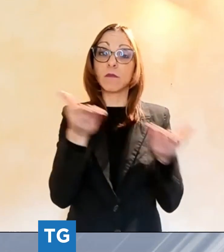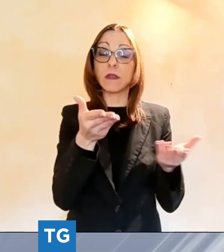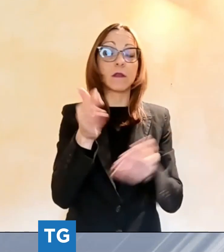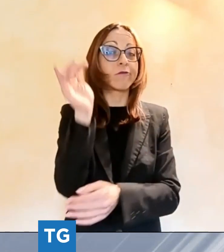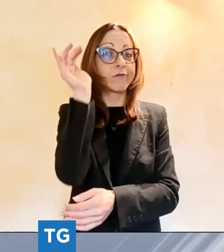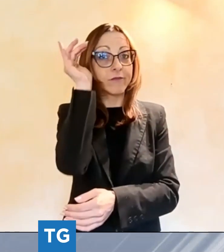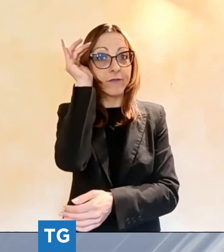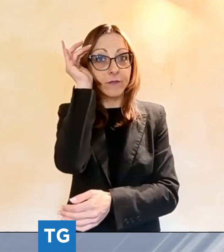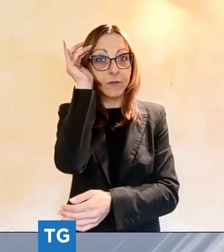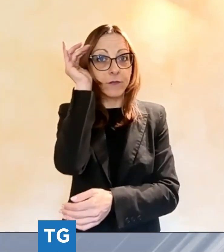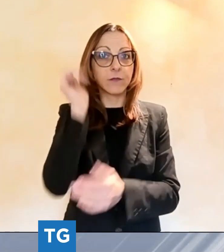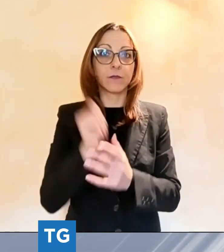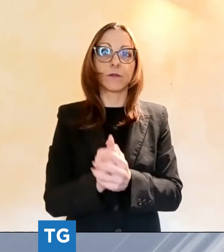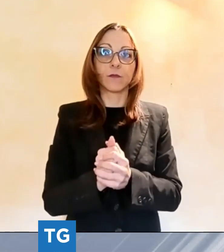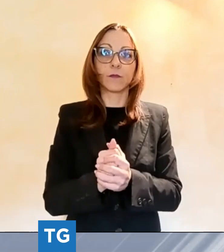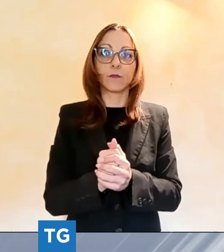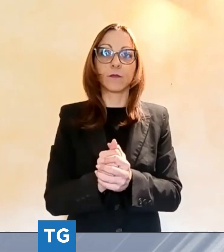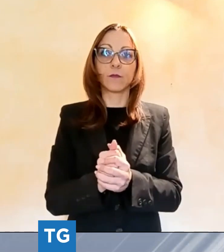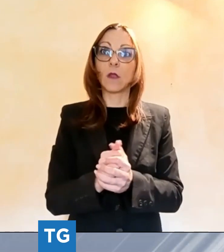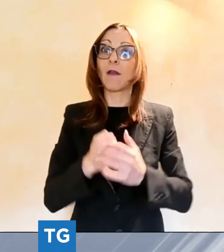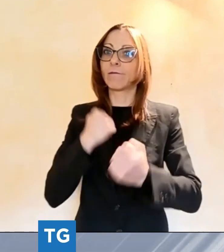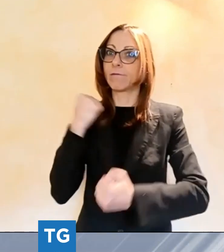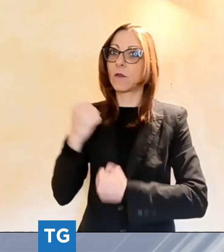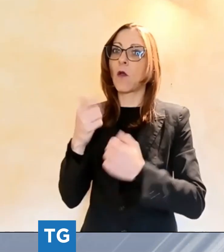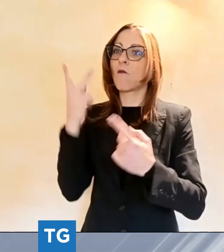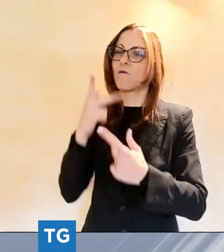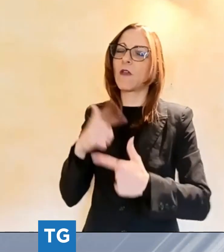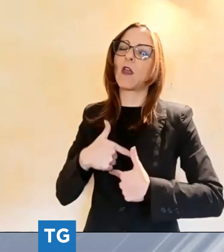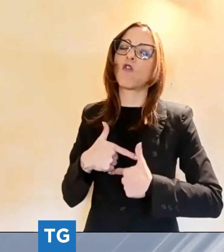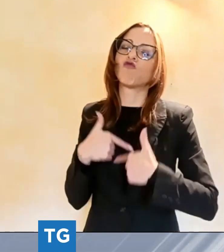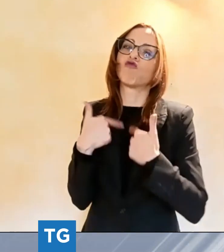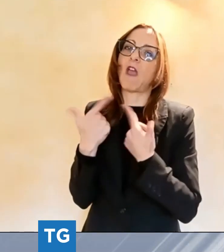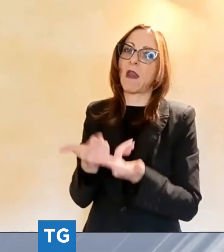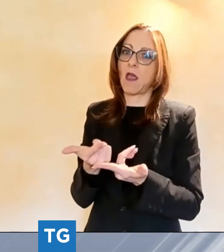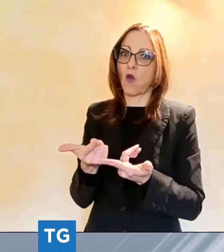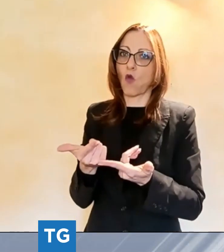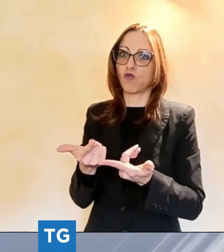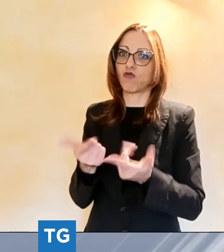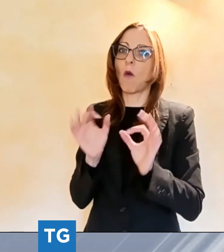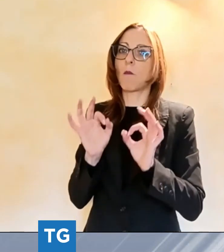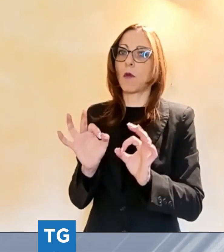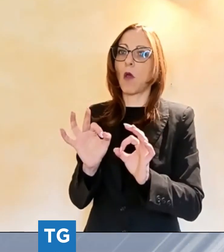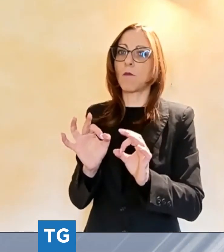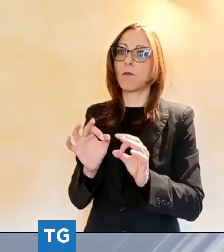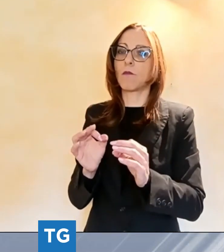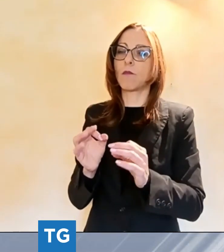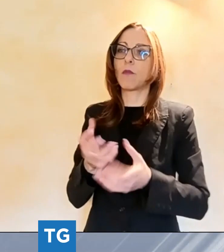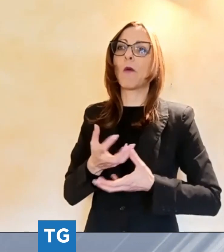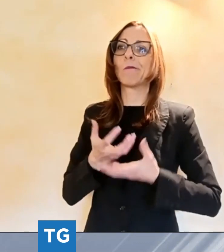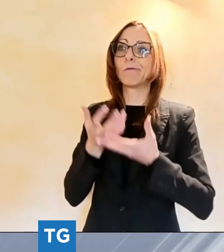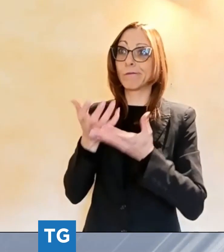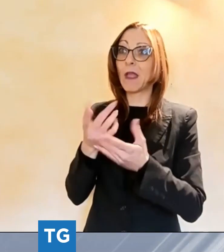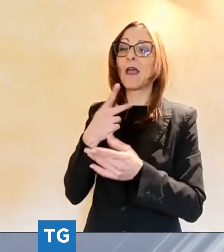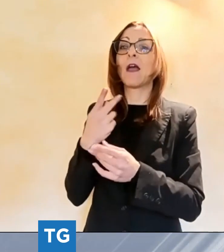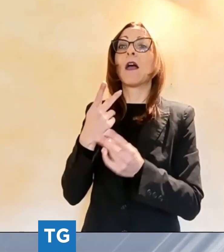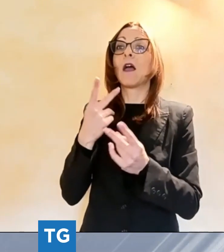gesto davvero generoso per la comunità di Castelvecchio. Una storia antica, la nostra, il territorio. Questa era la